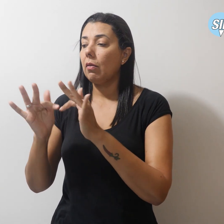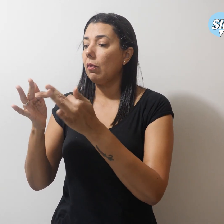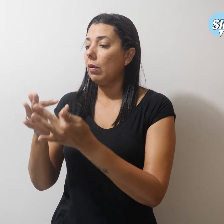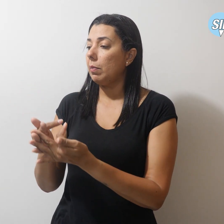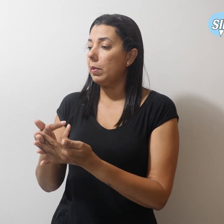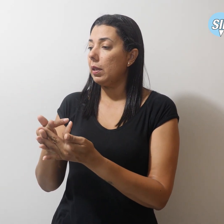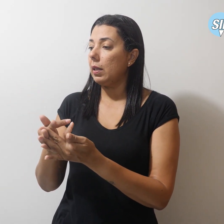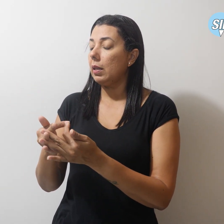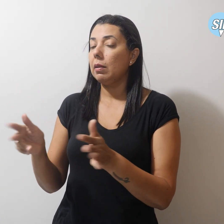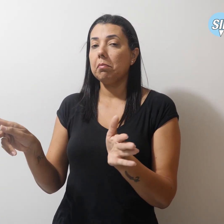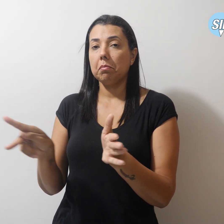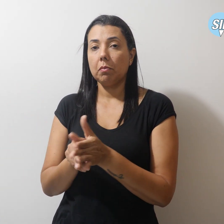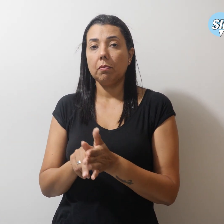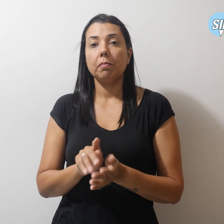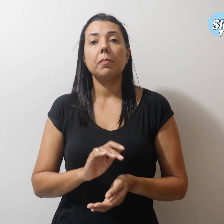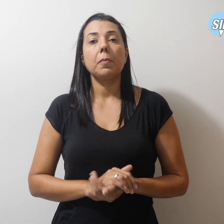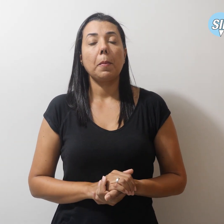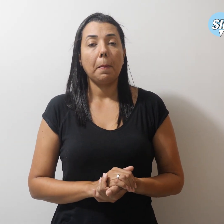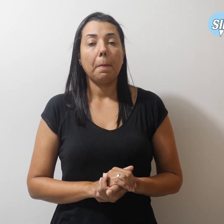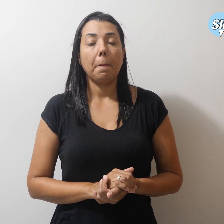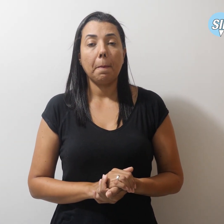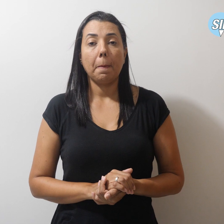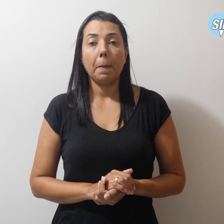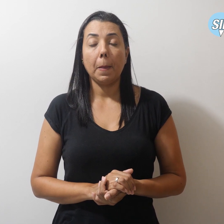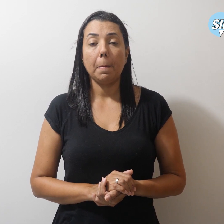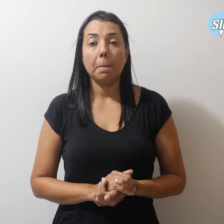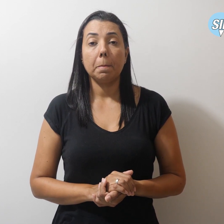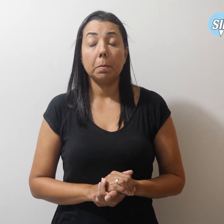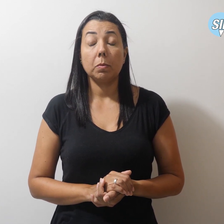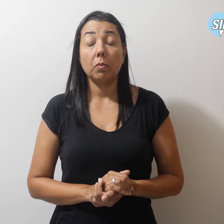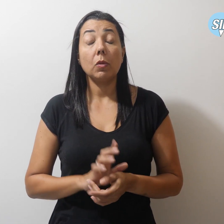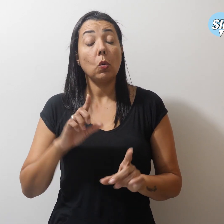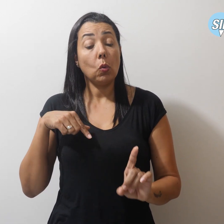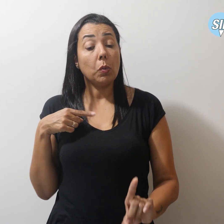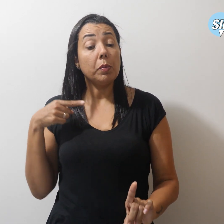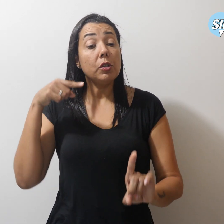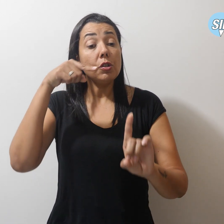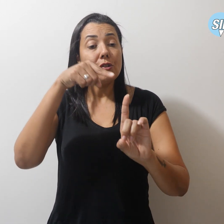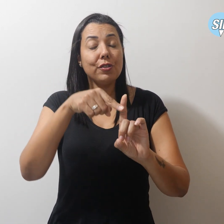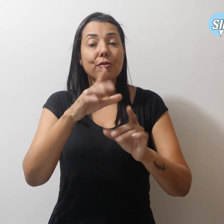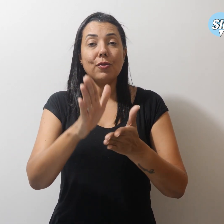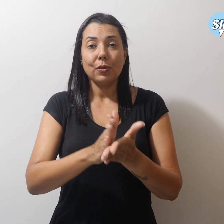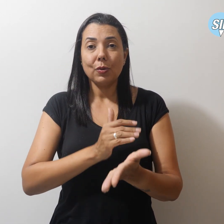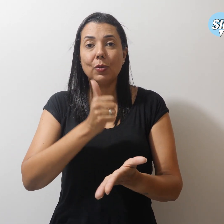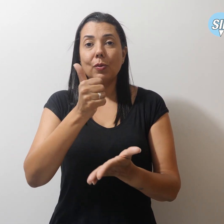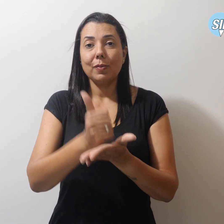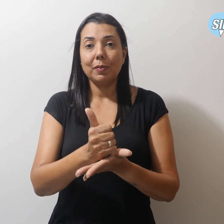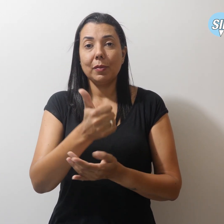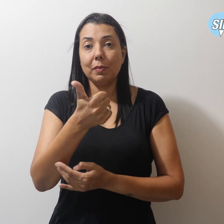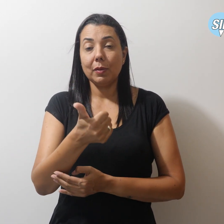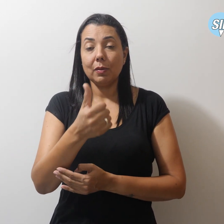propriedade. Um dos objetivos do golpe de 1964